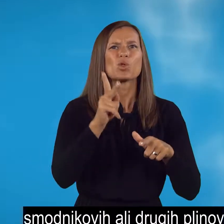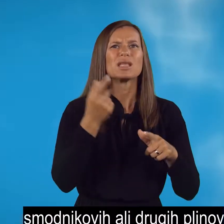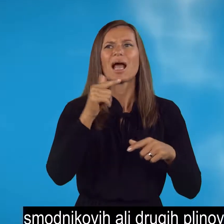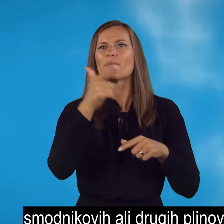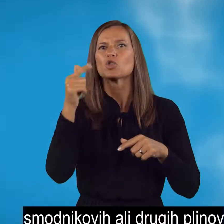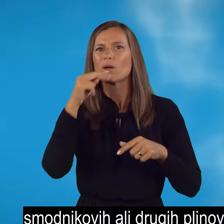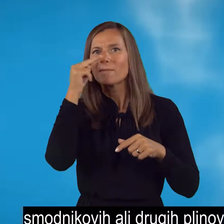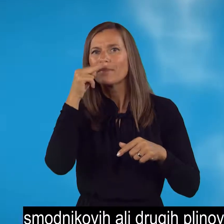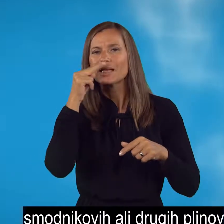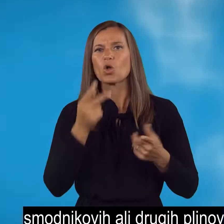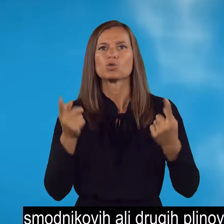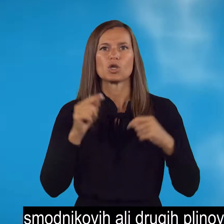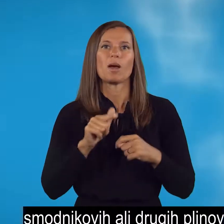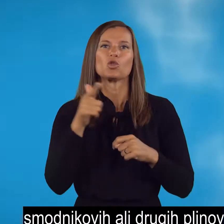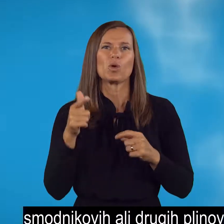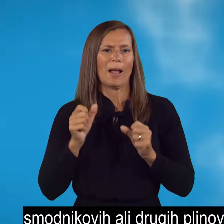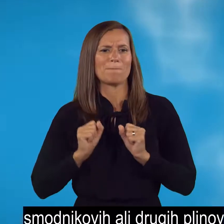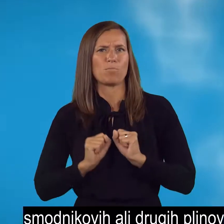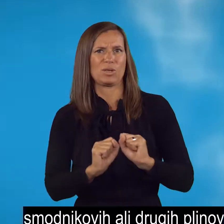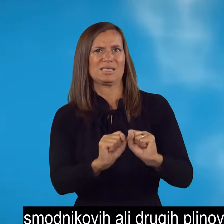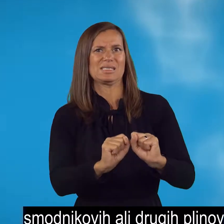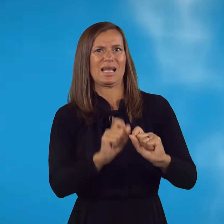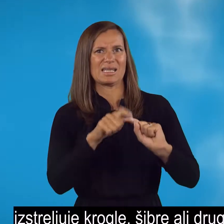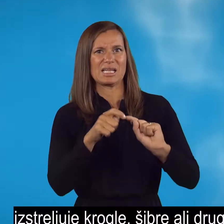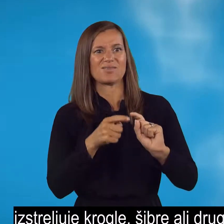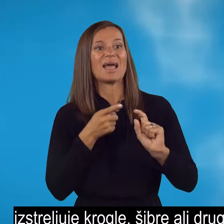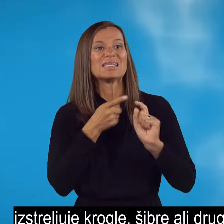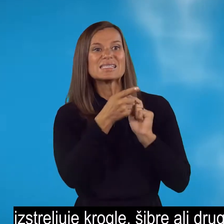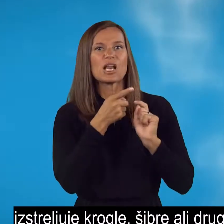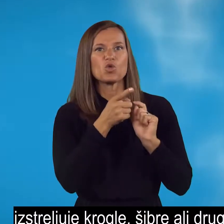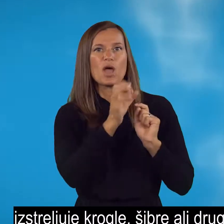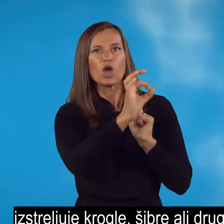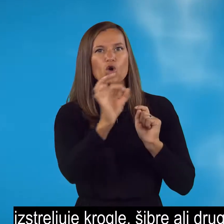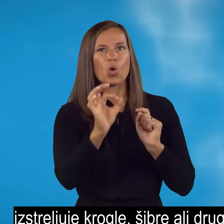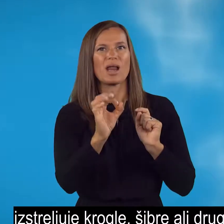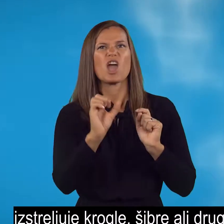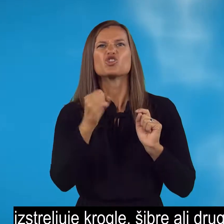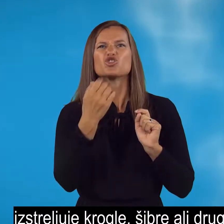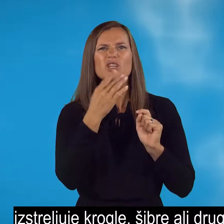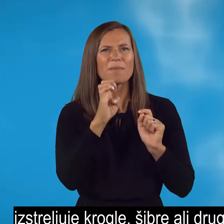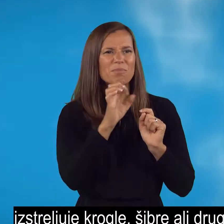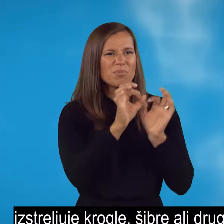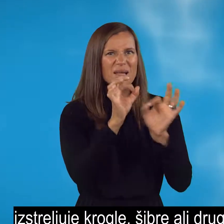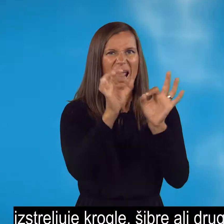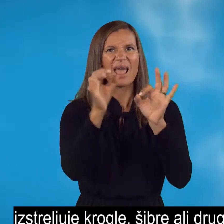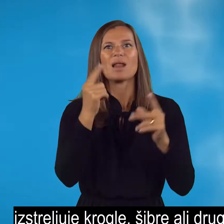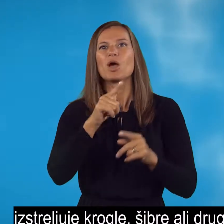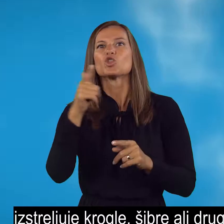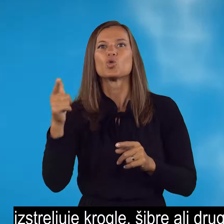drugih plinov oziroma drugega potisnega sredstva, izstreljuje krogle, šibre ali druge izstrelke